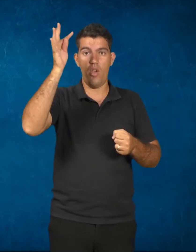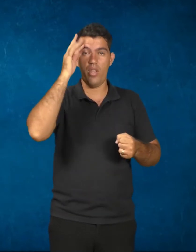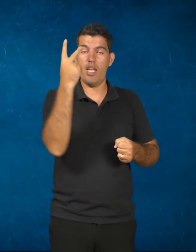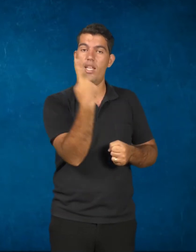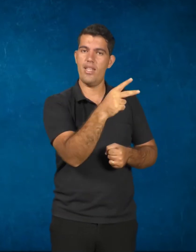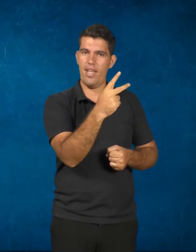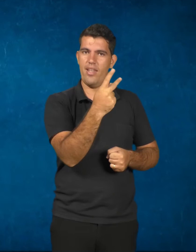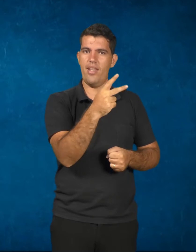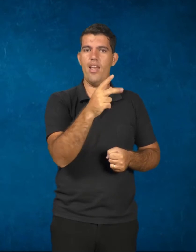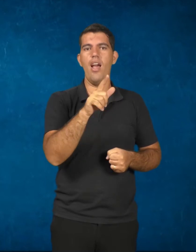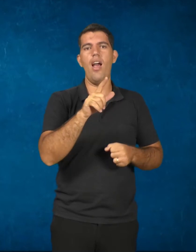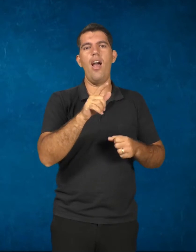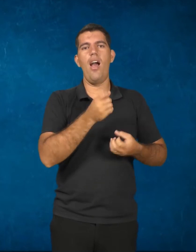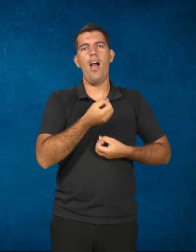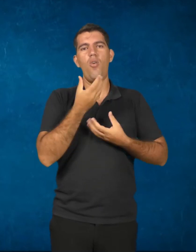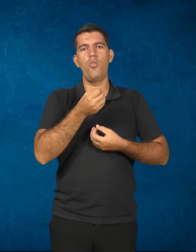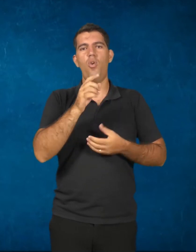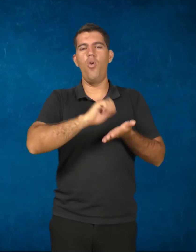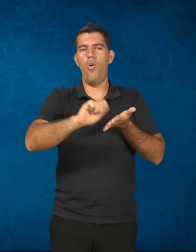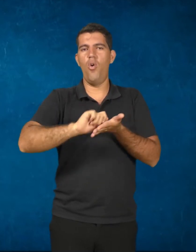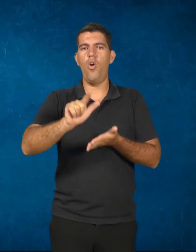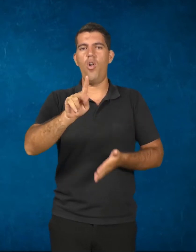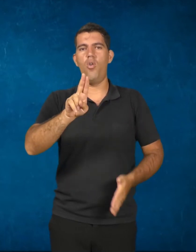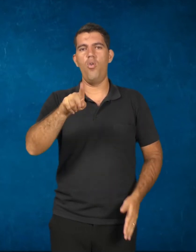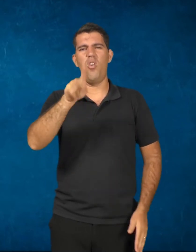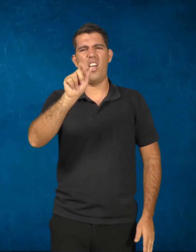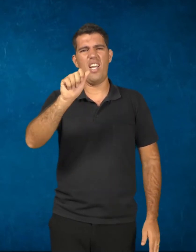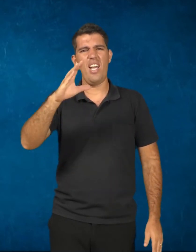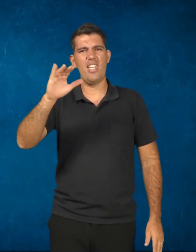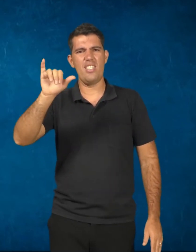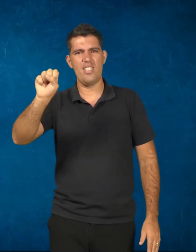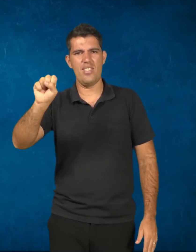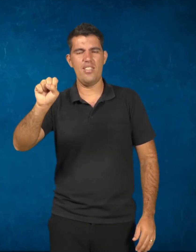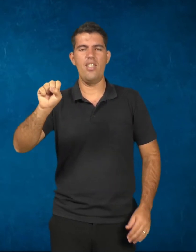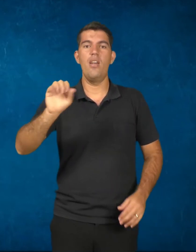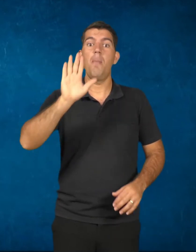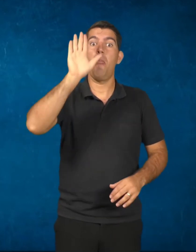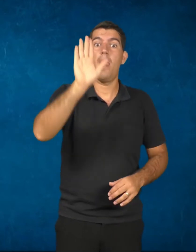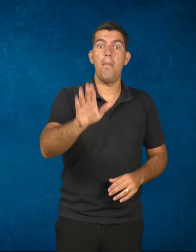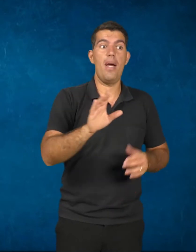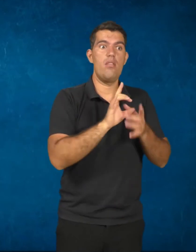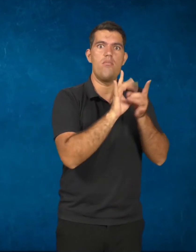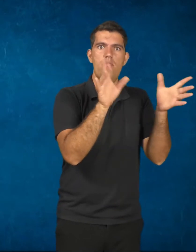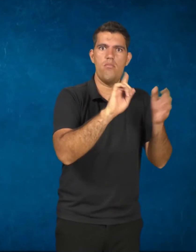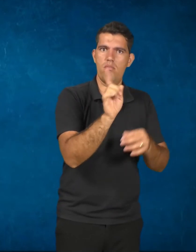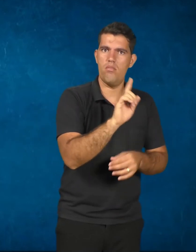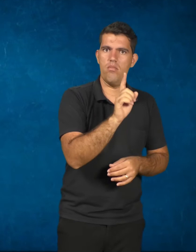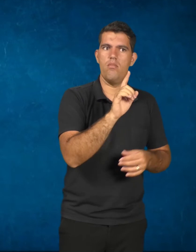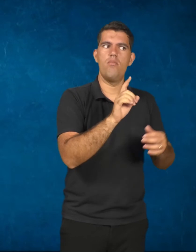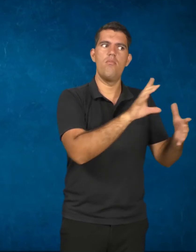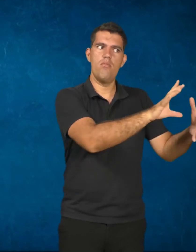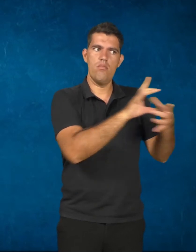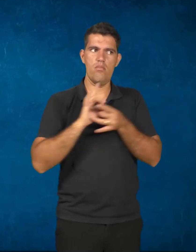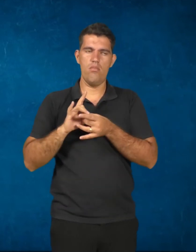nesse segundo momento de pesquisa. Contudo, eles não abriram mão da vertente gramistiana de pensamento sobre o trabalho.